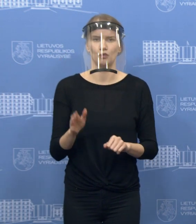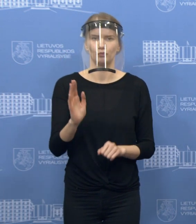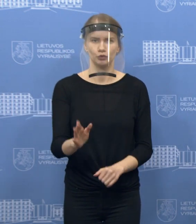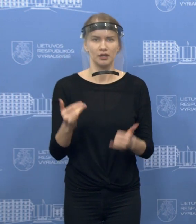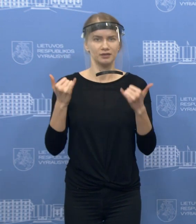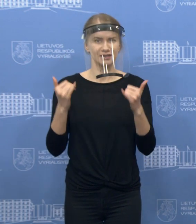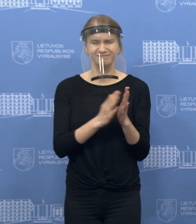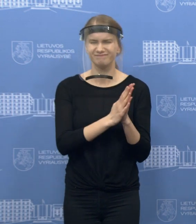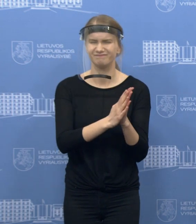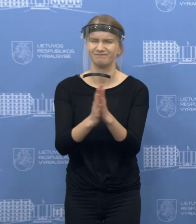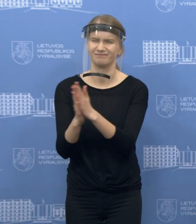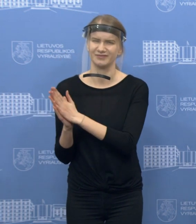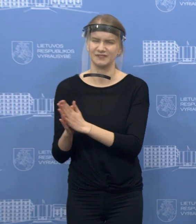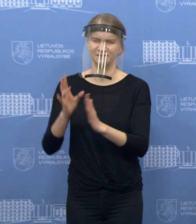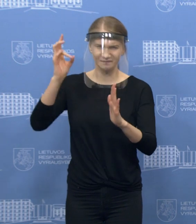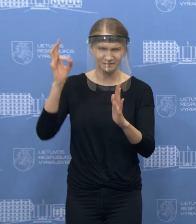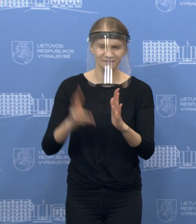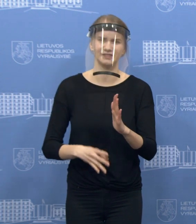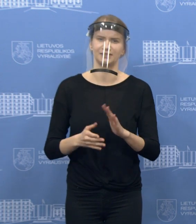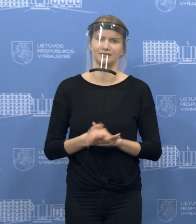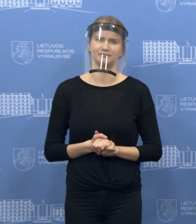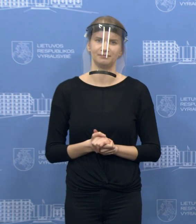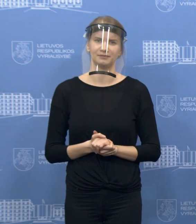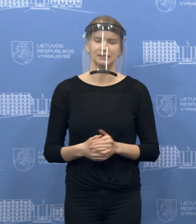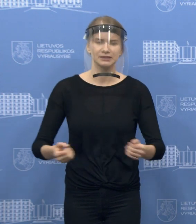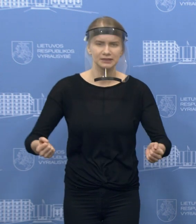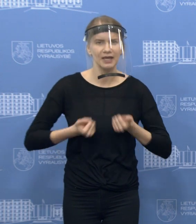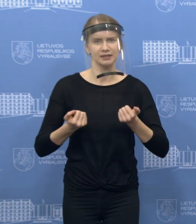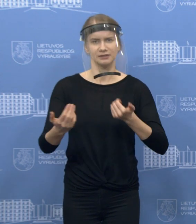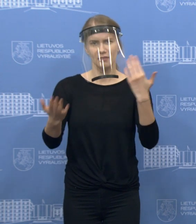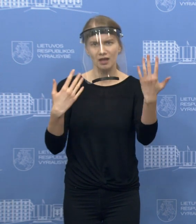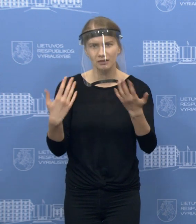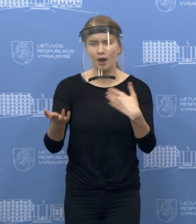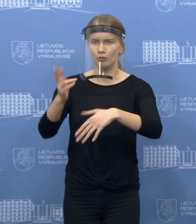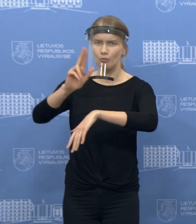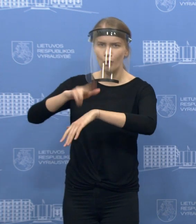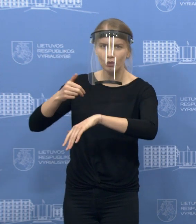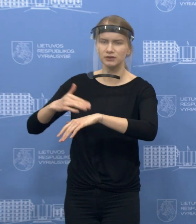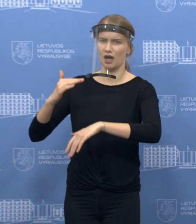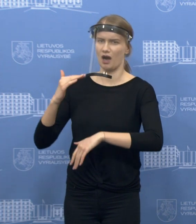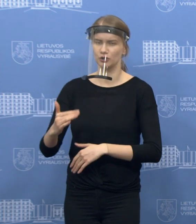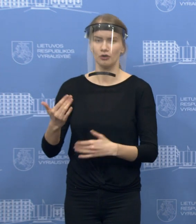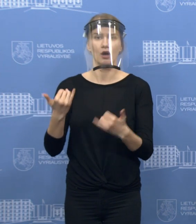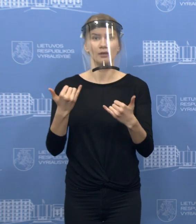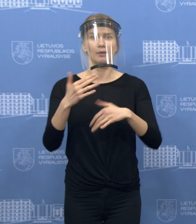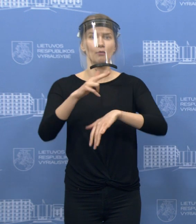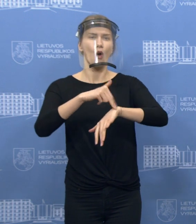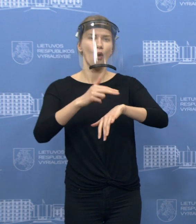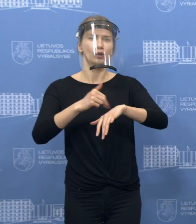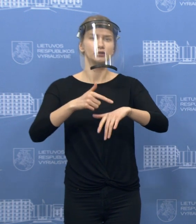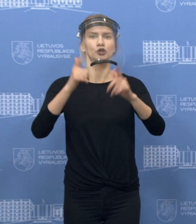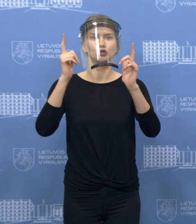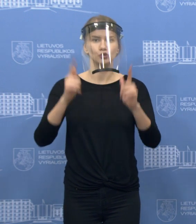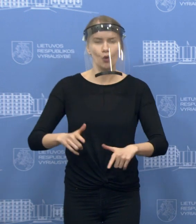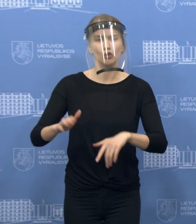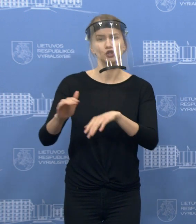įstatymos ir čia pasigalėjimo nebus. Taigi, būkime atviri, bendraukime su pareigūną, su pareigūną dar, kad apabrėžiu, tėkiuosi, kad bus ypatingai